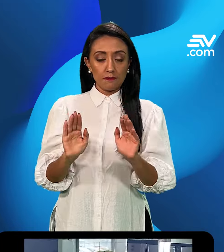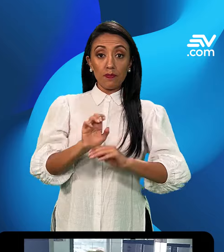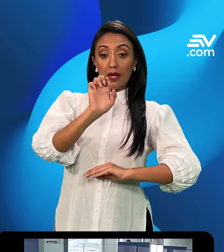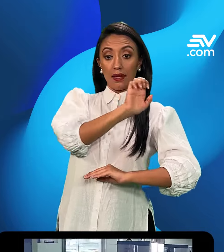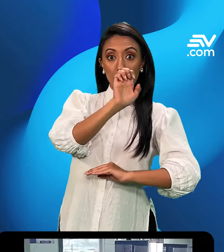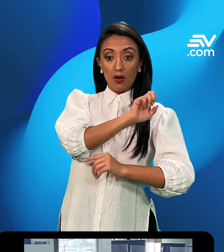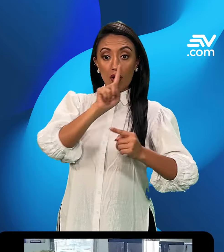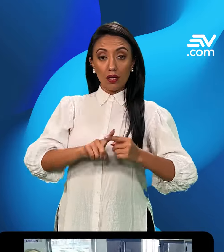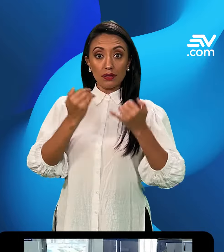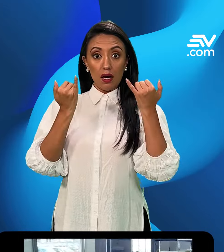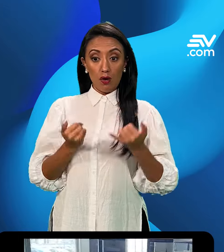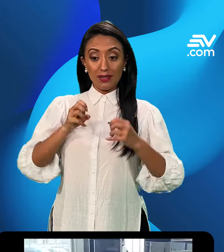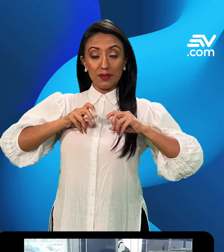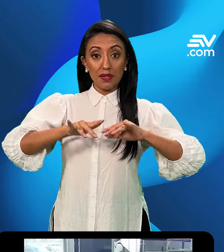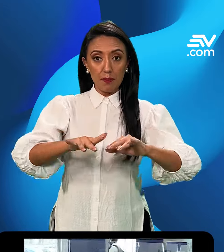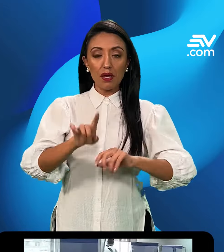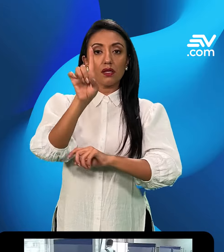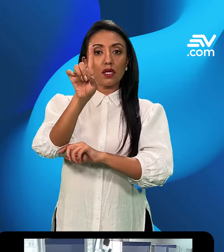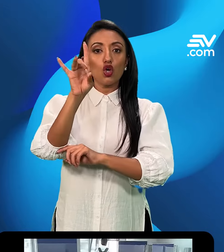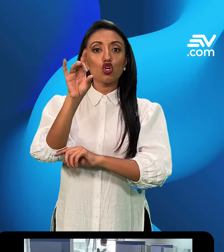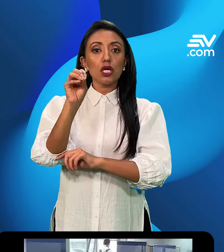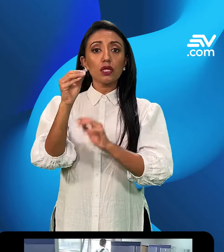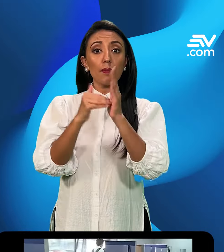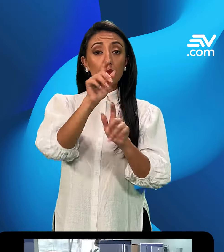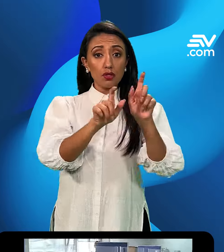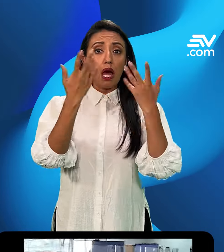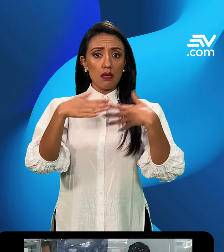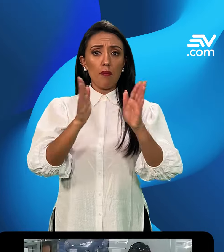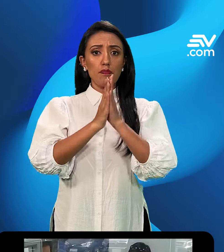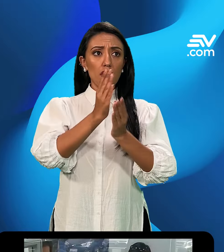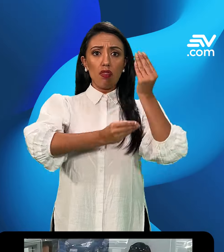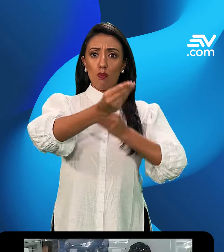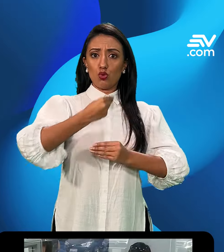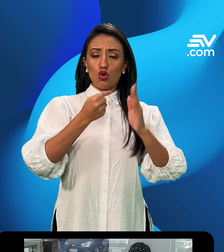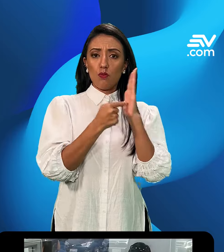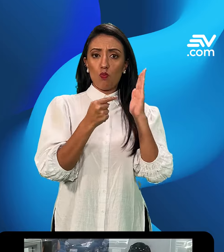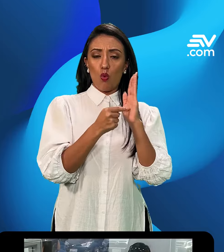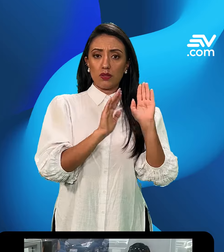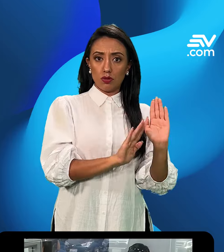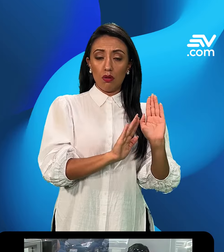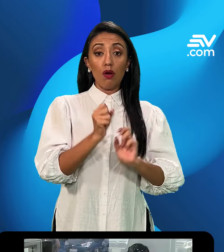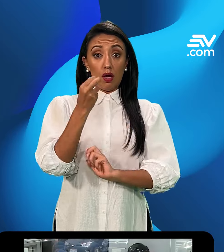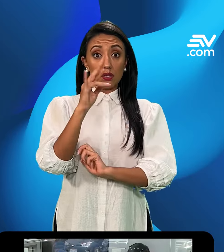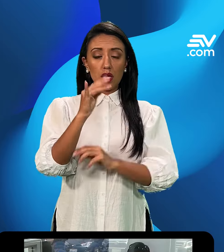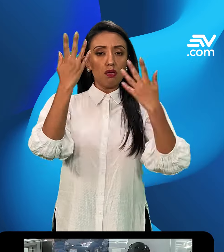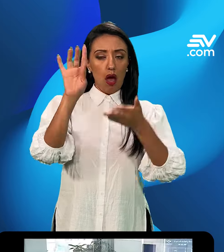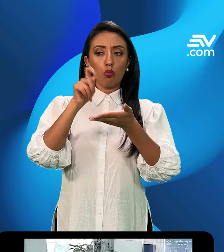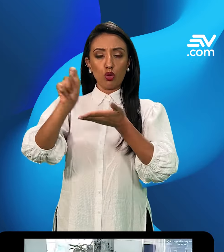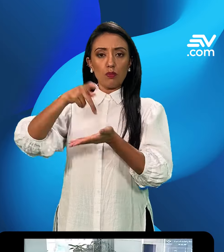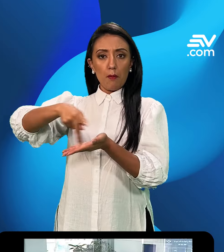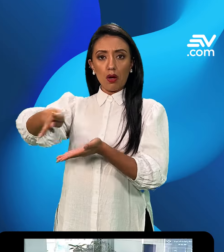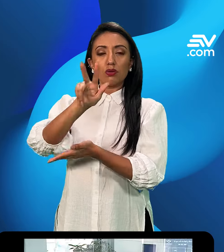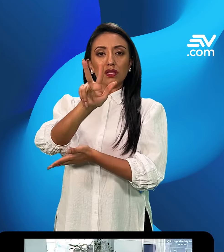septiembre del 2023, 180 mil personas solicitaron la devolución del impuesto a la renta y el Servicio de Rentas Internas autorizó el